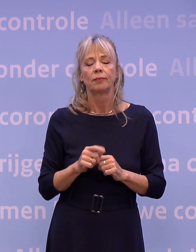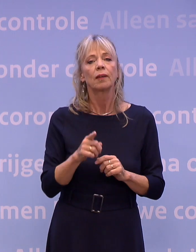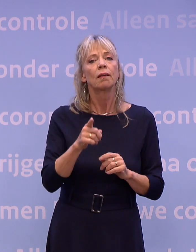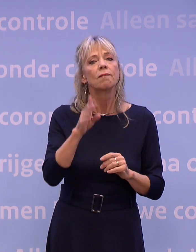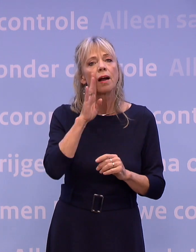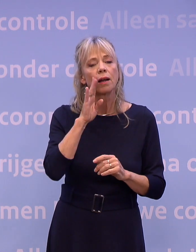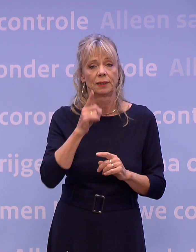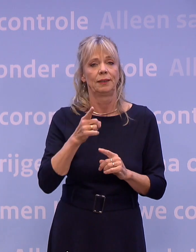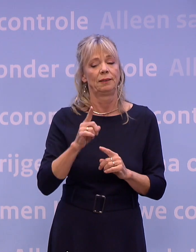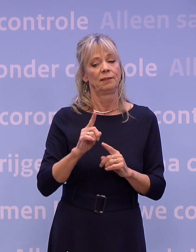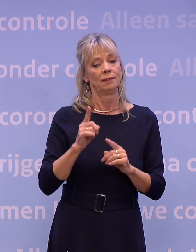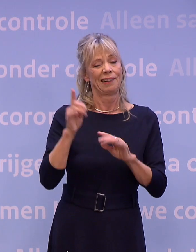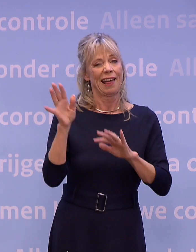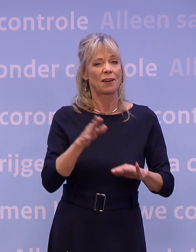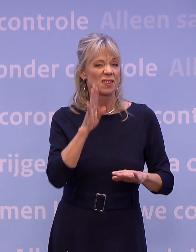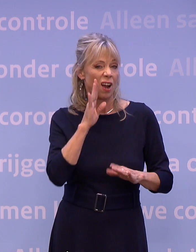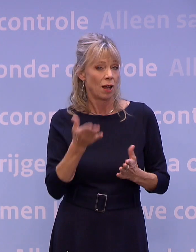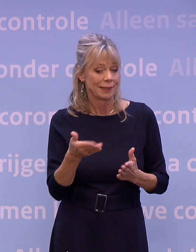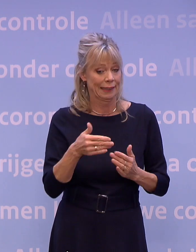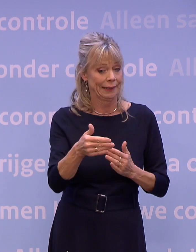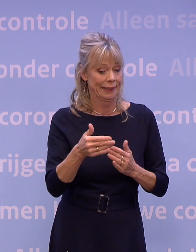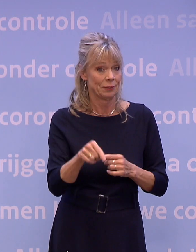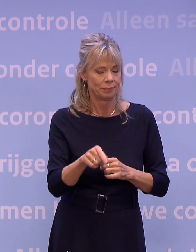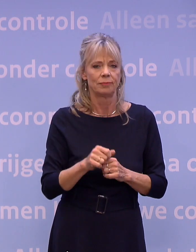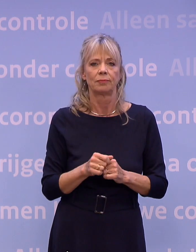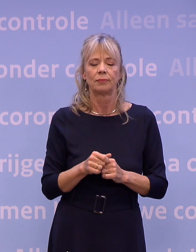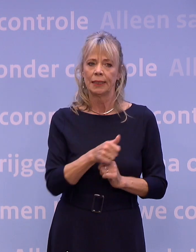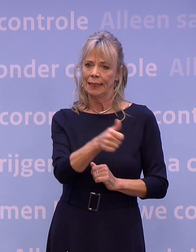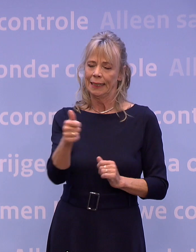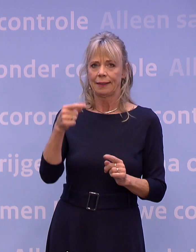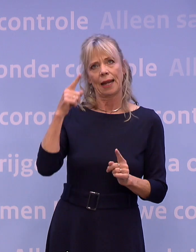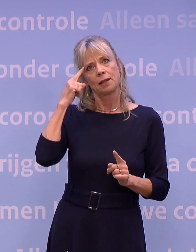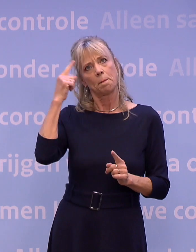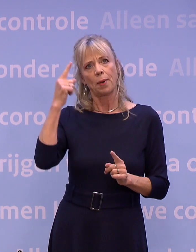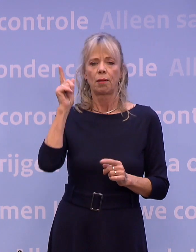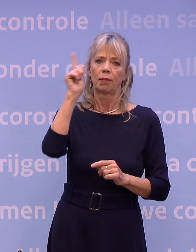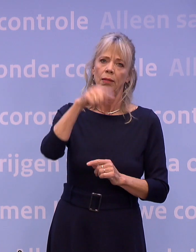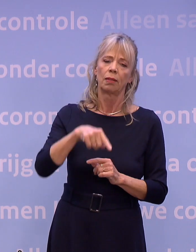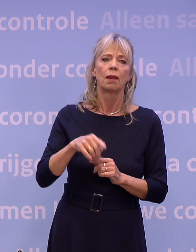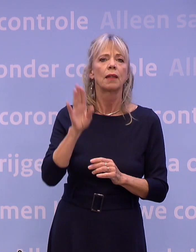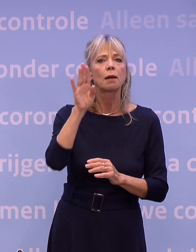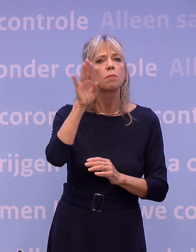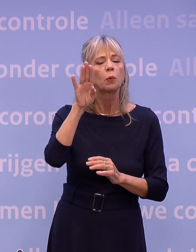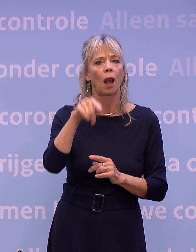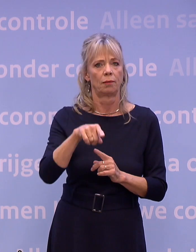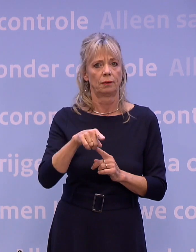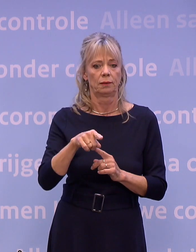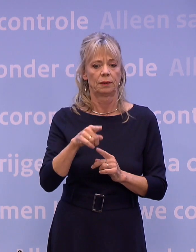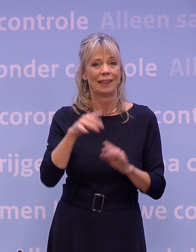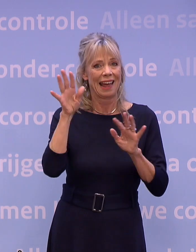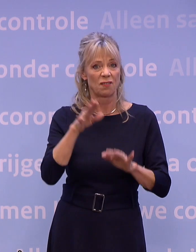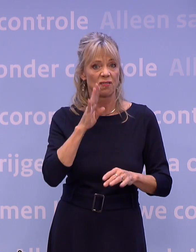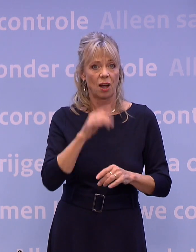herfstvakantie. Tegen iedereen die nu nog plannen maakt voor een buitenlandse herfstvakantie wil ik zeggen, ga sowieso